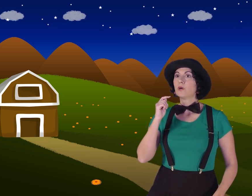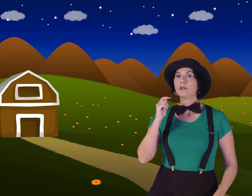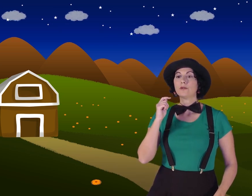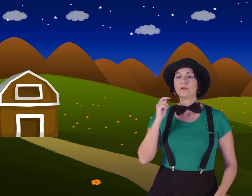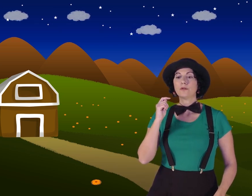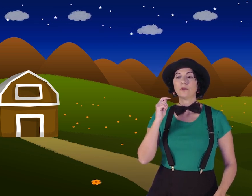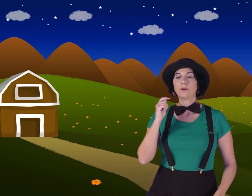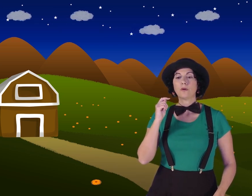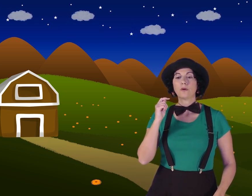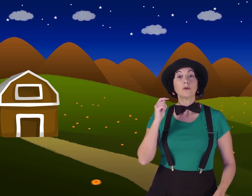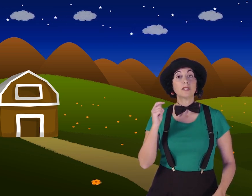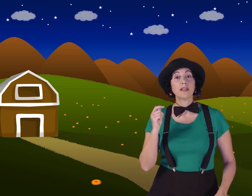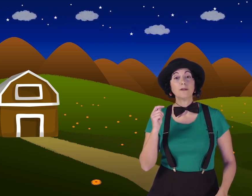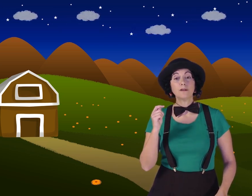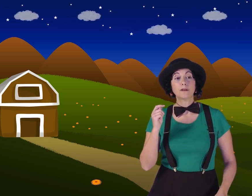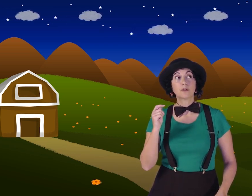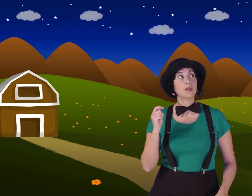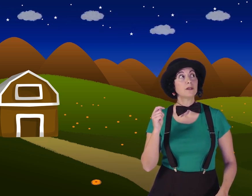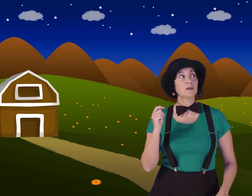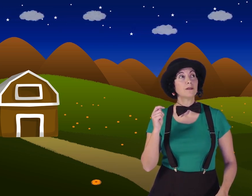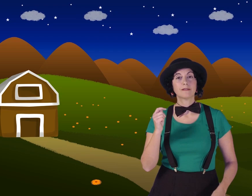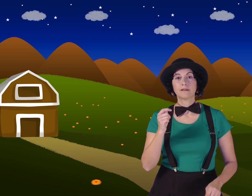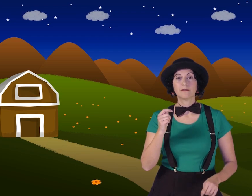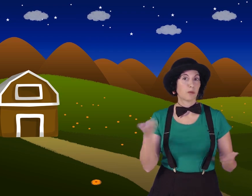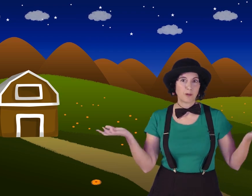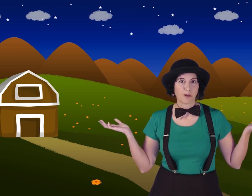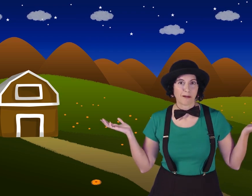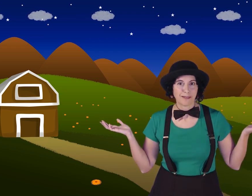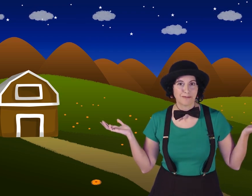Cuento contado, cuento, cuento acabado.